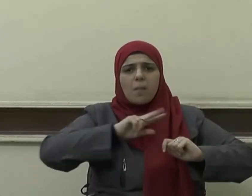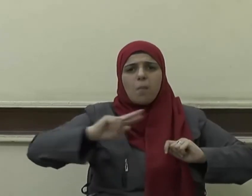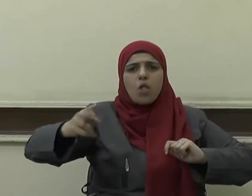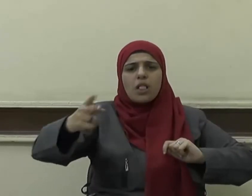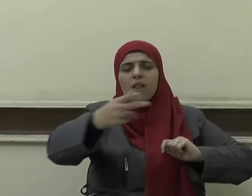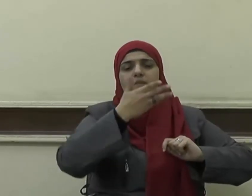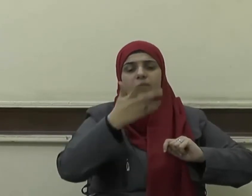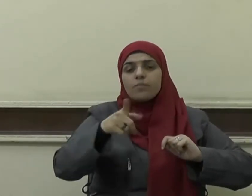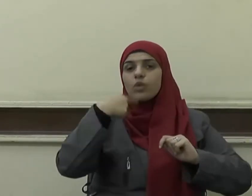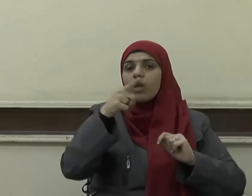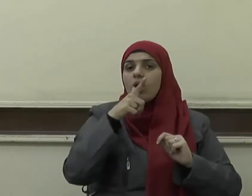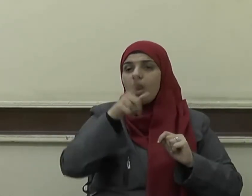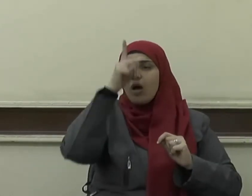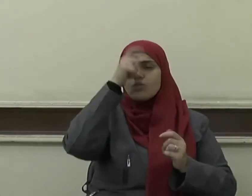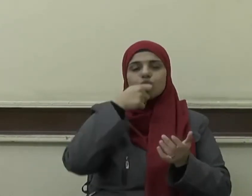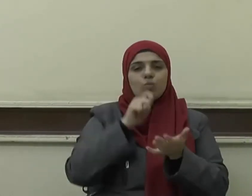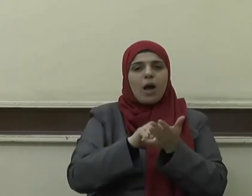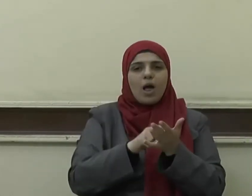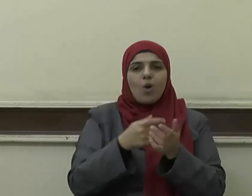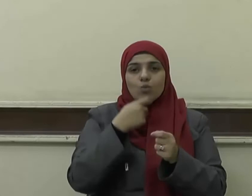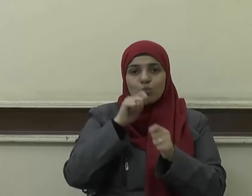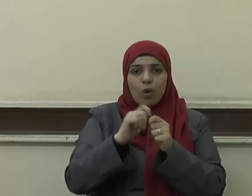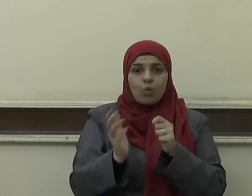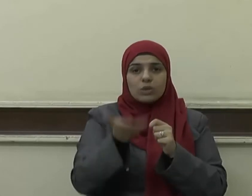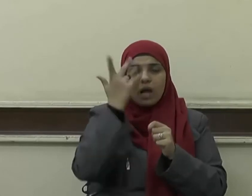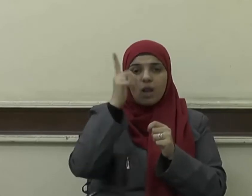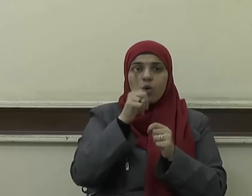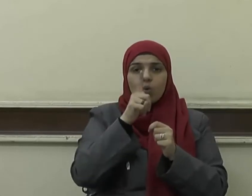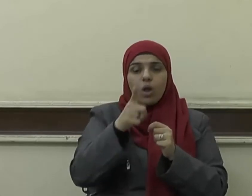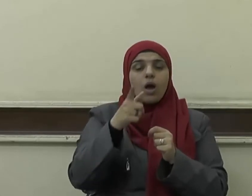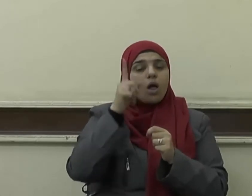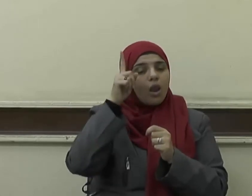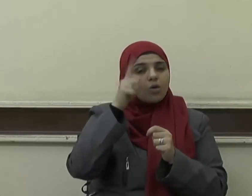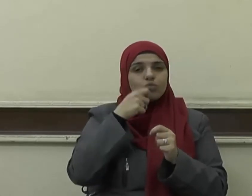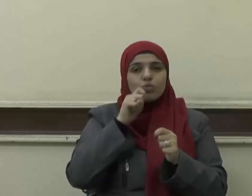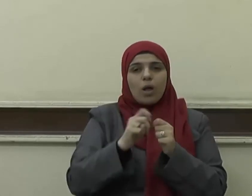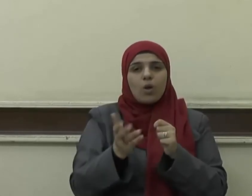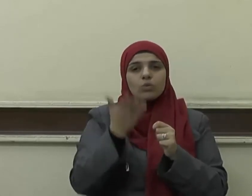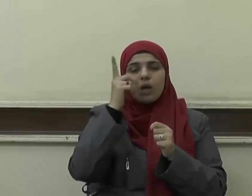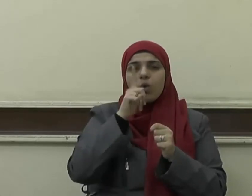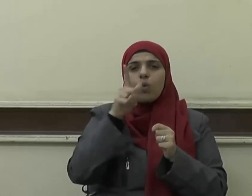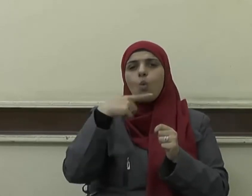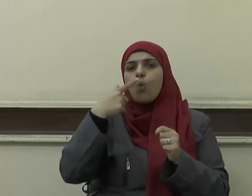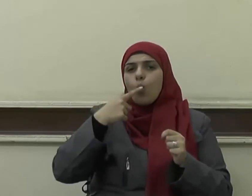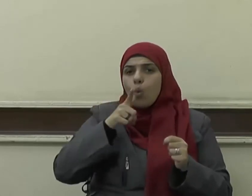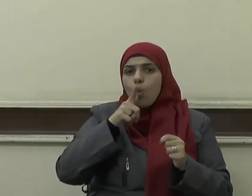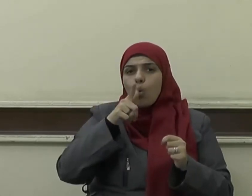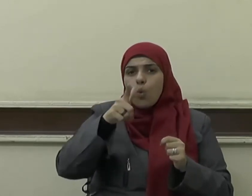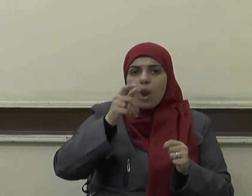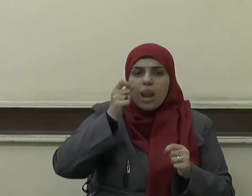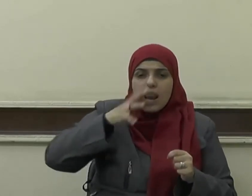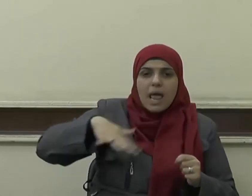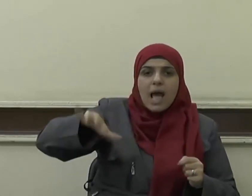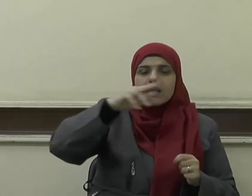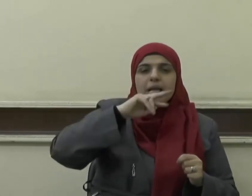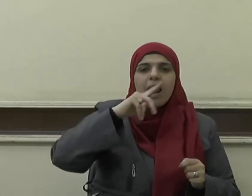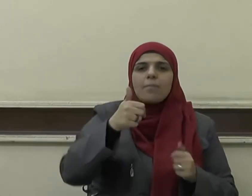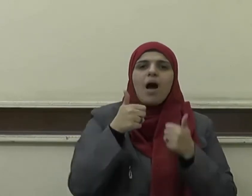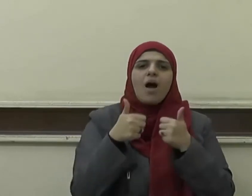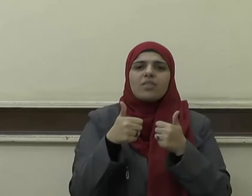وقولوا للناس حسنا ويقول سبحانه لا ينهاكم الله عن الذين لم يقاتلوكم